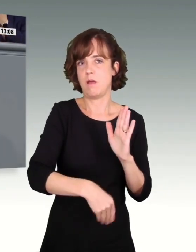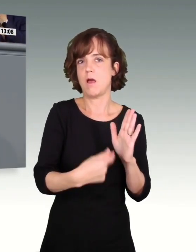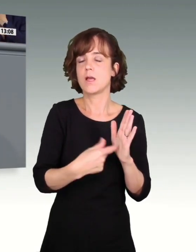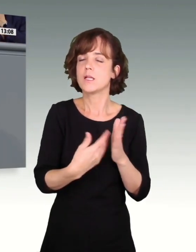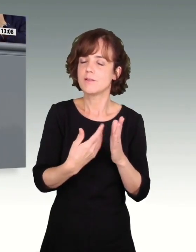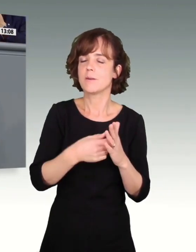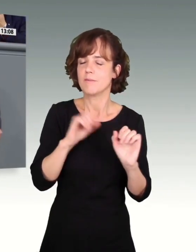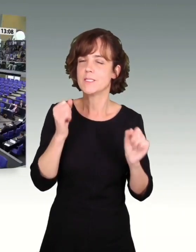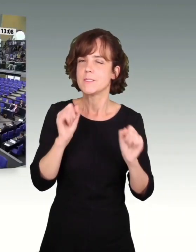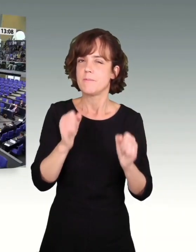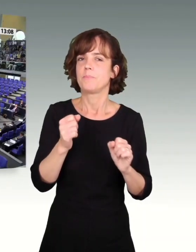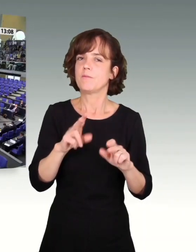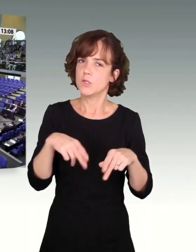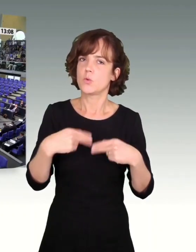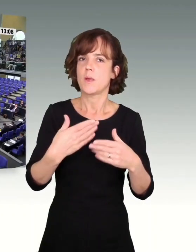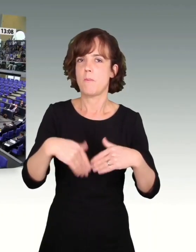wird. Vielen Dank.